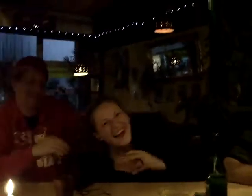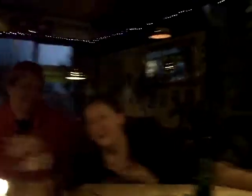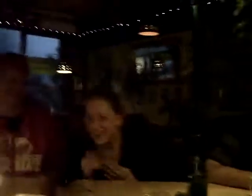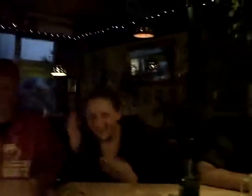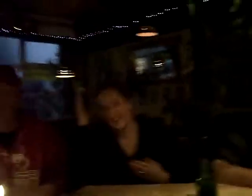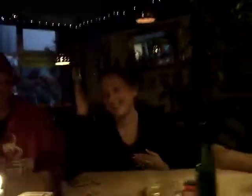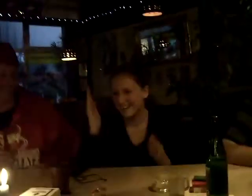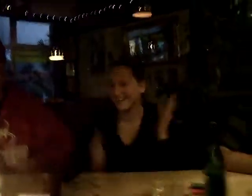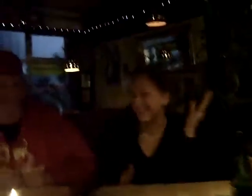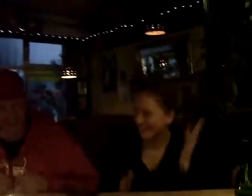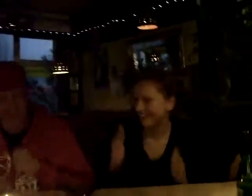Knapp nicht.